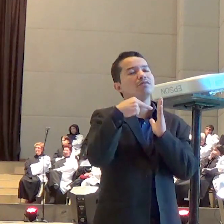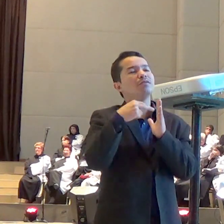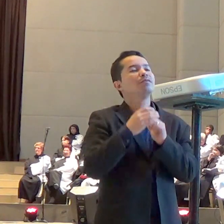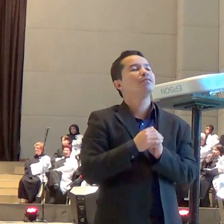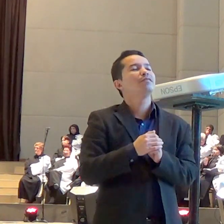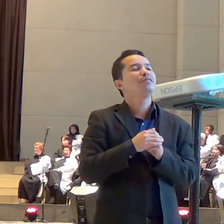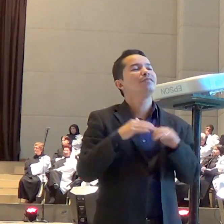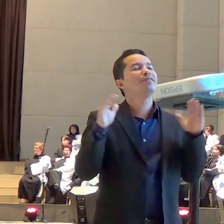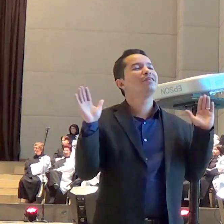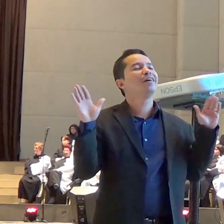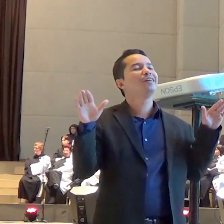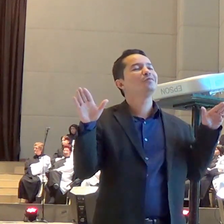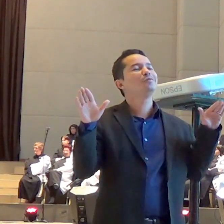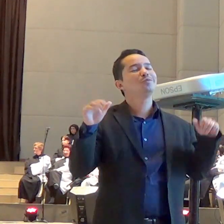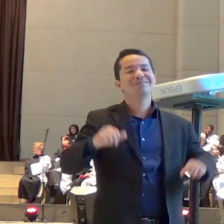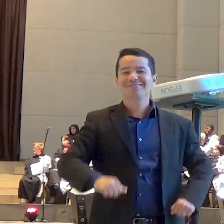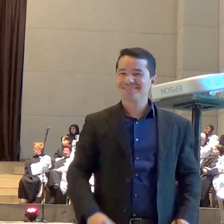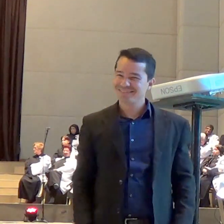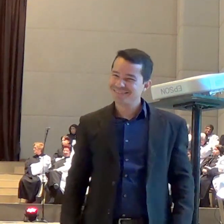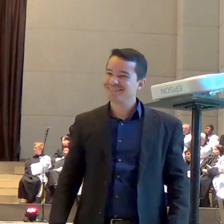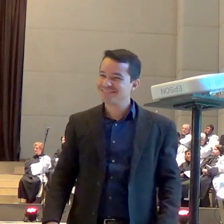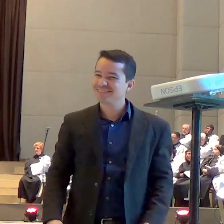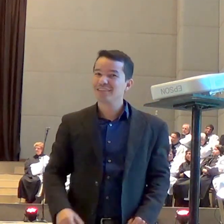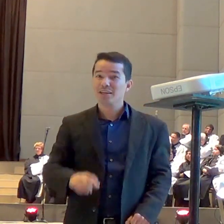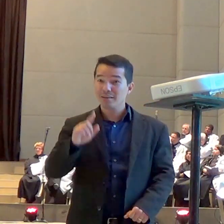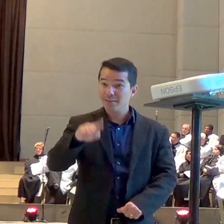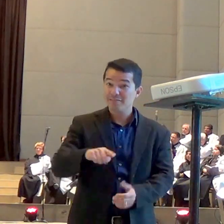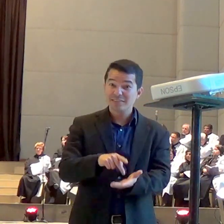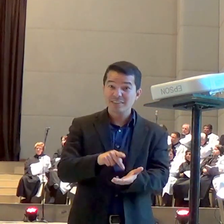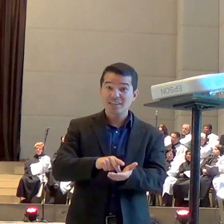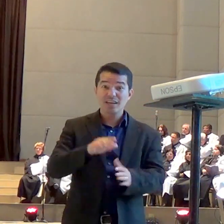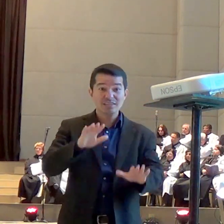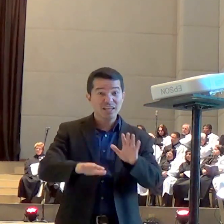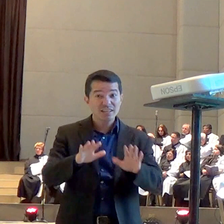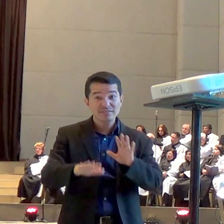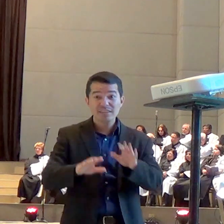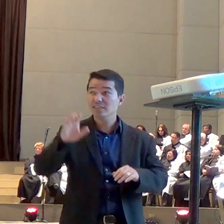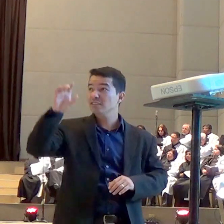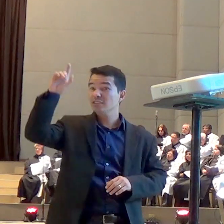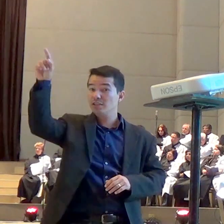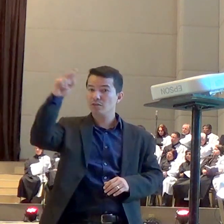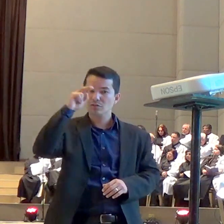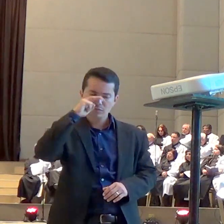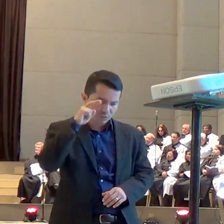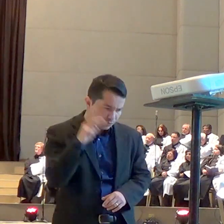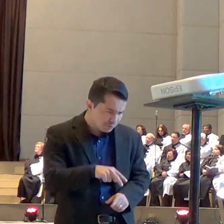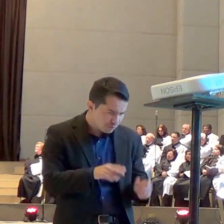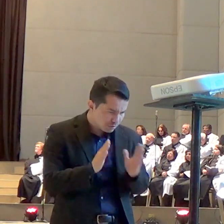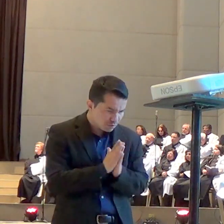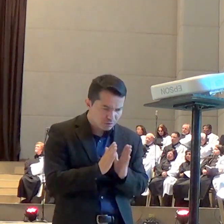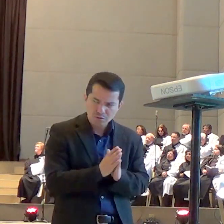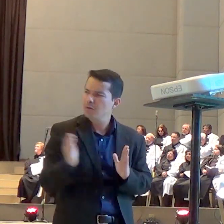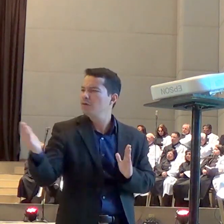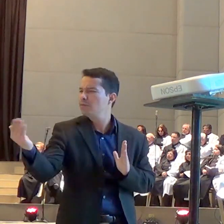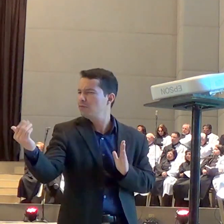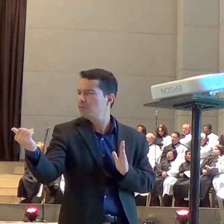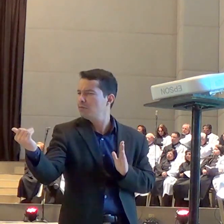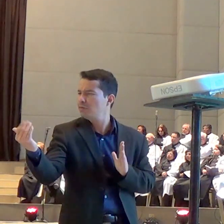vezes Deus está mandando os seus anjos para responder as nossas orações em atos